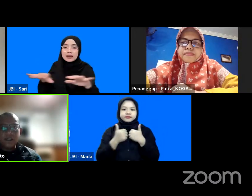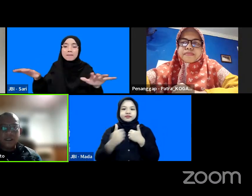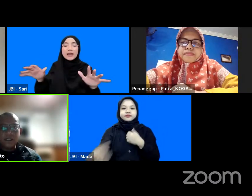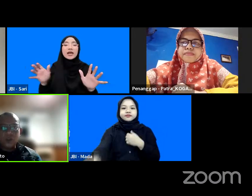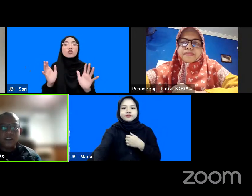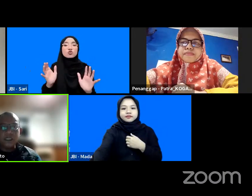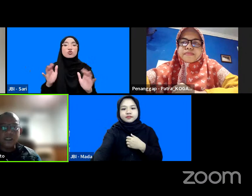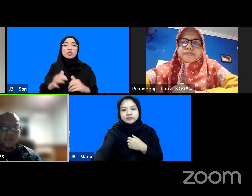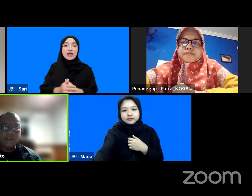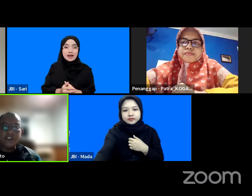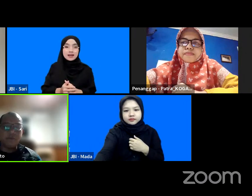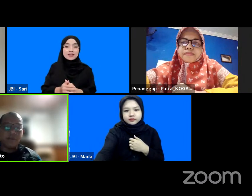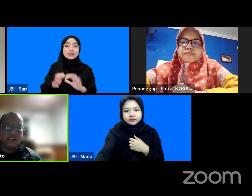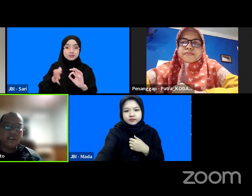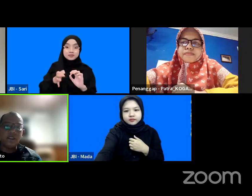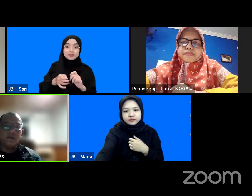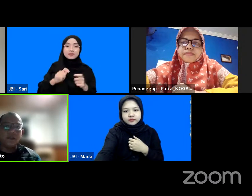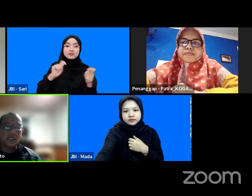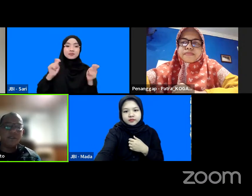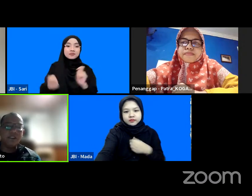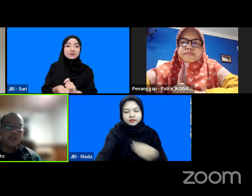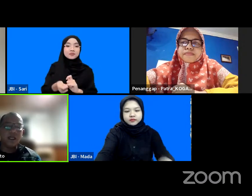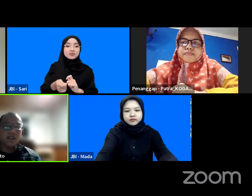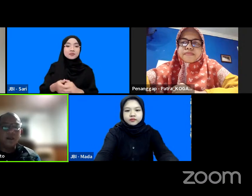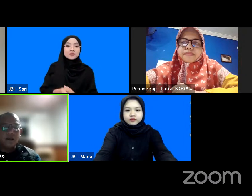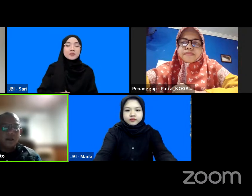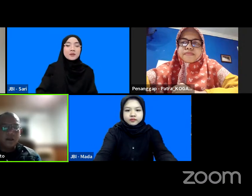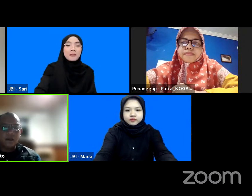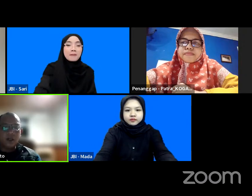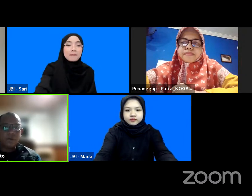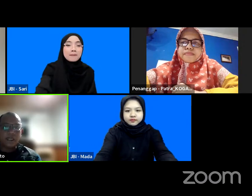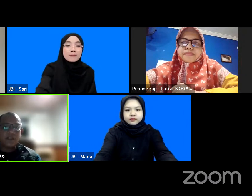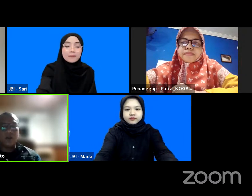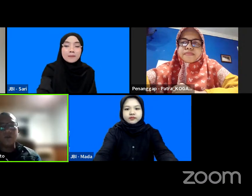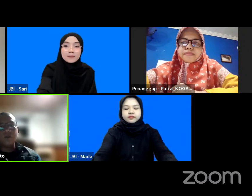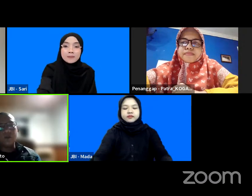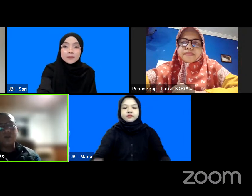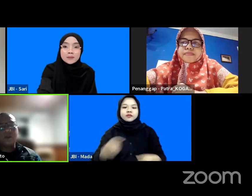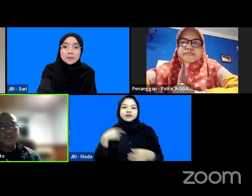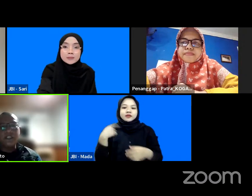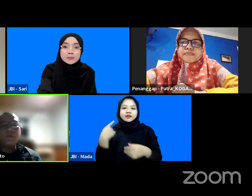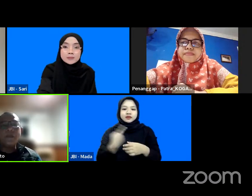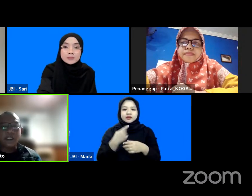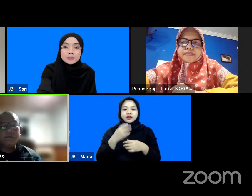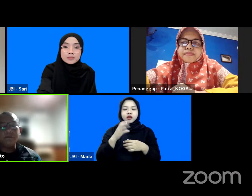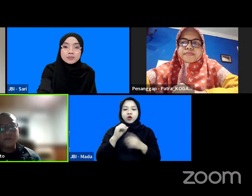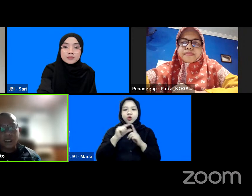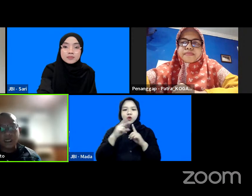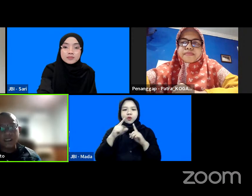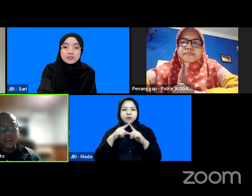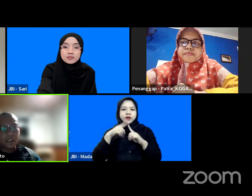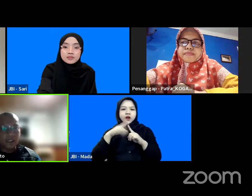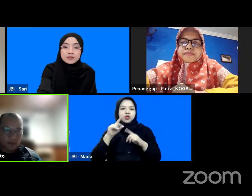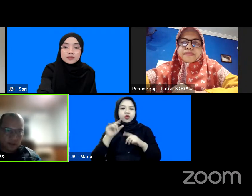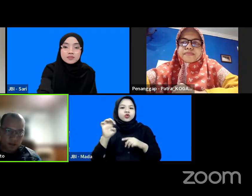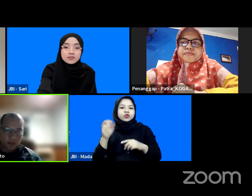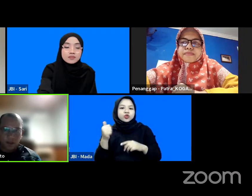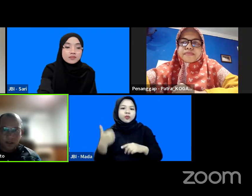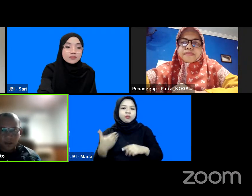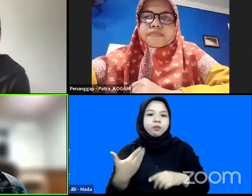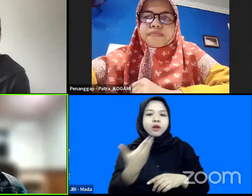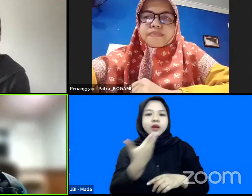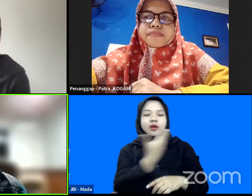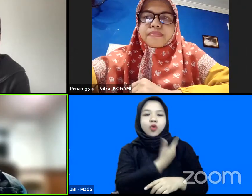itu menjadi visi kami sebagai operator untuk zero victim terkait dengan